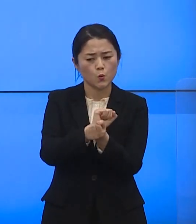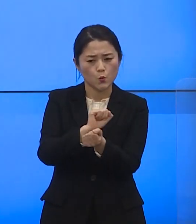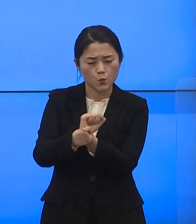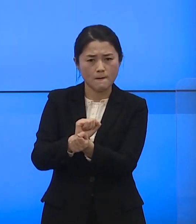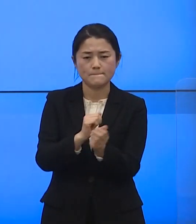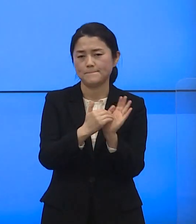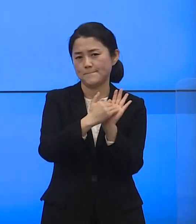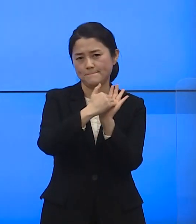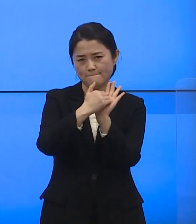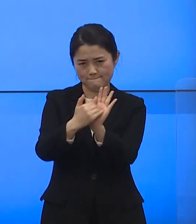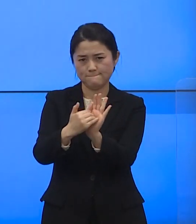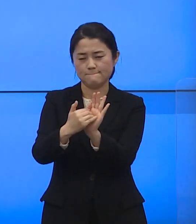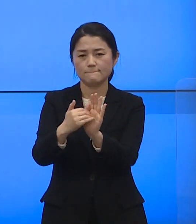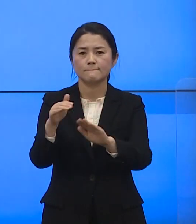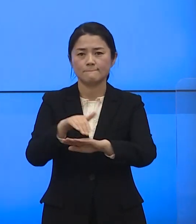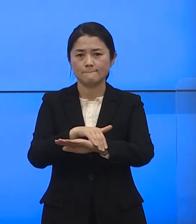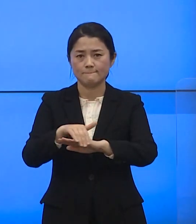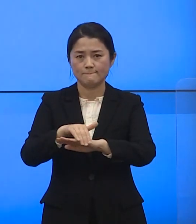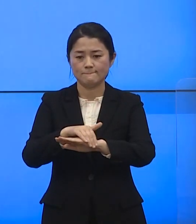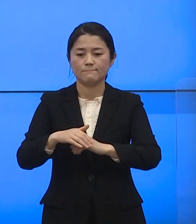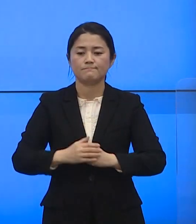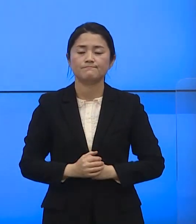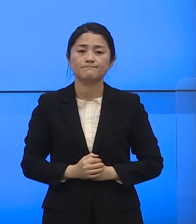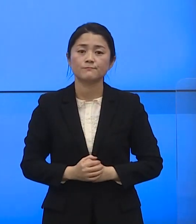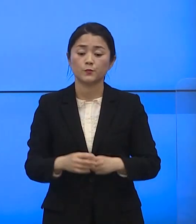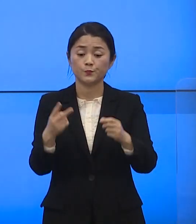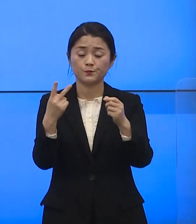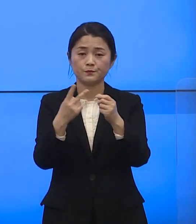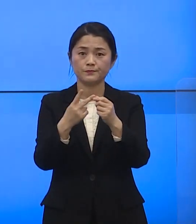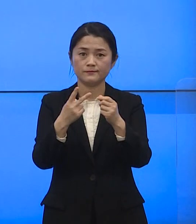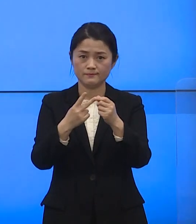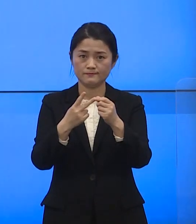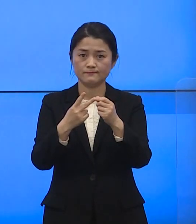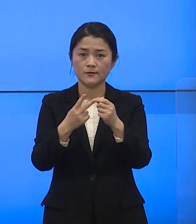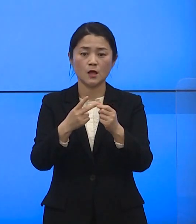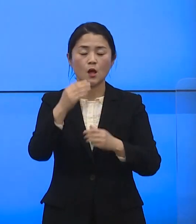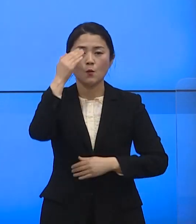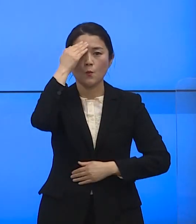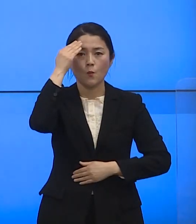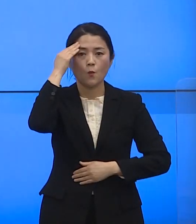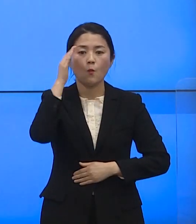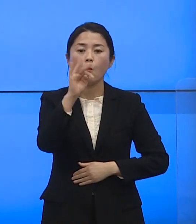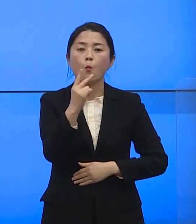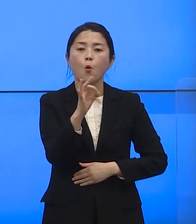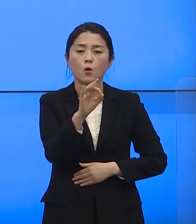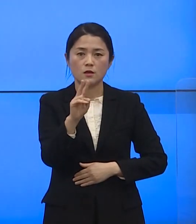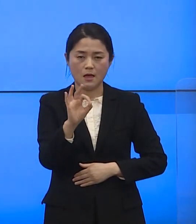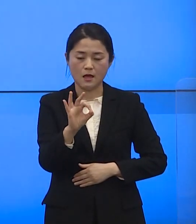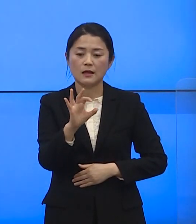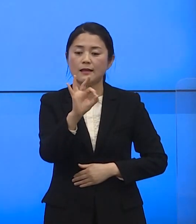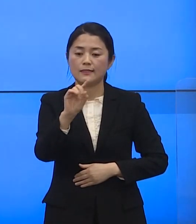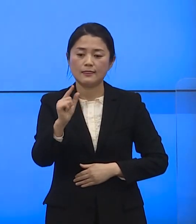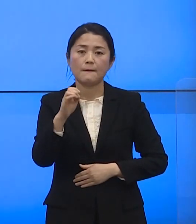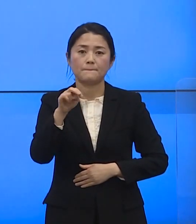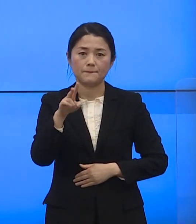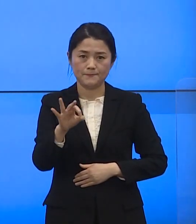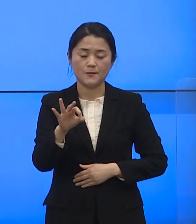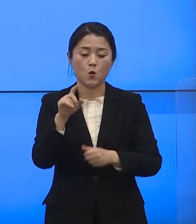방지해 나가겠습니다 둘째 봉양과 안평지역에